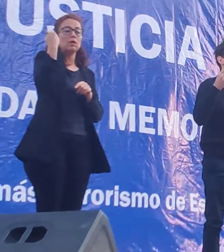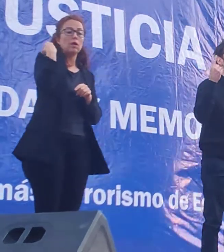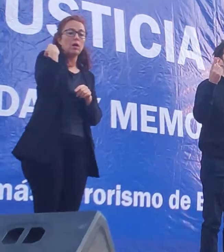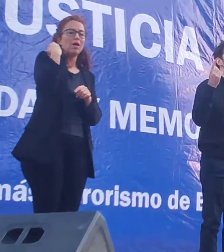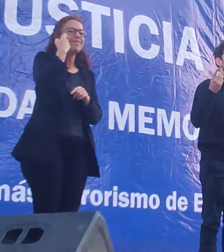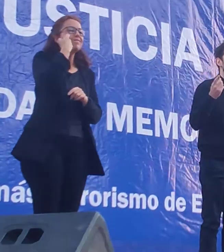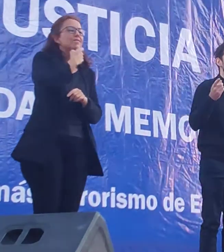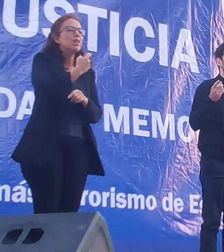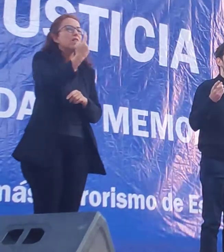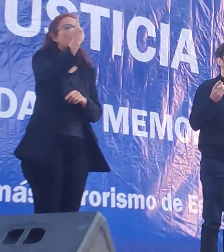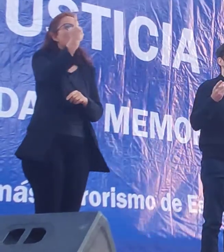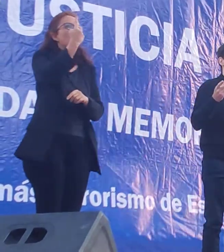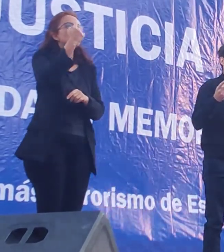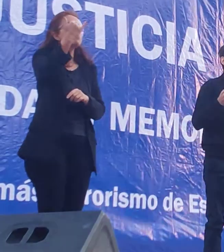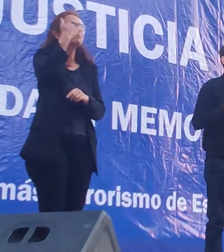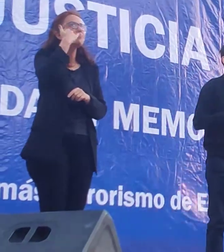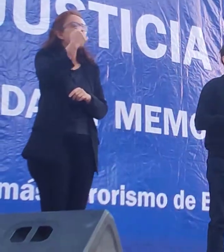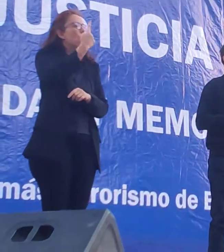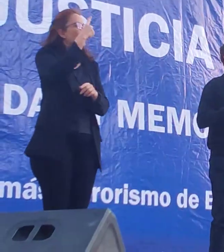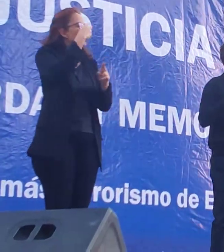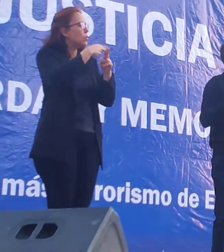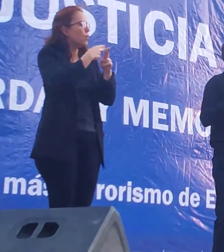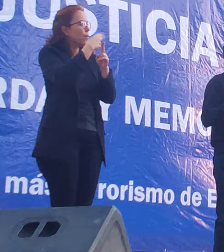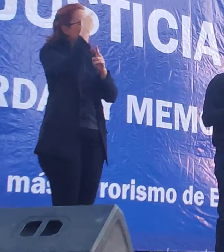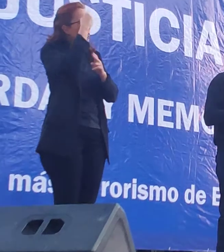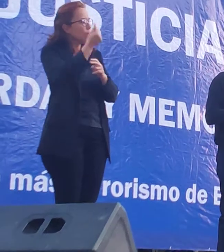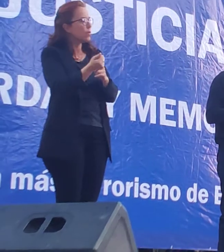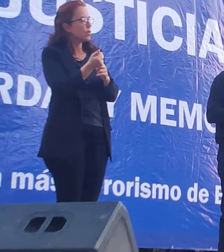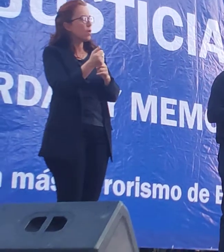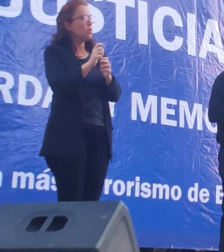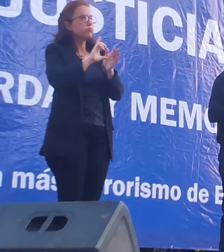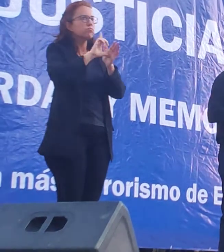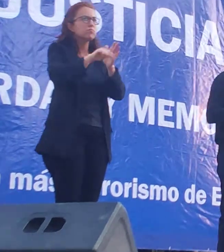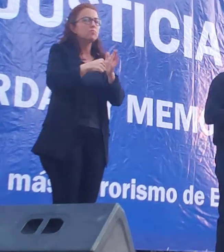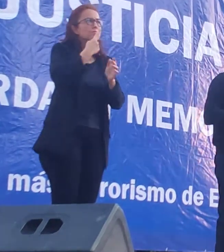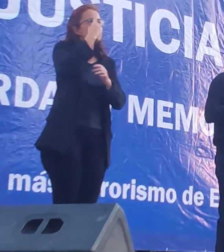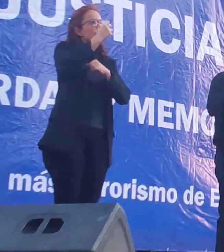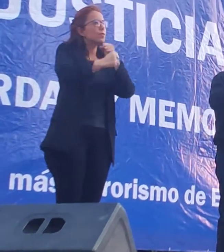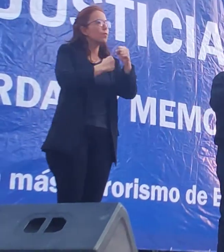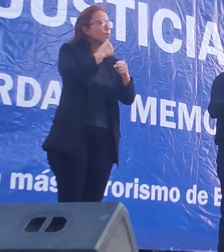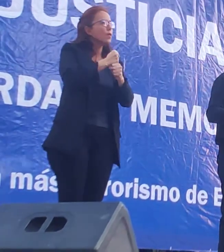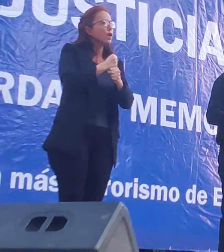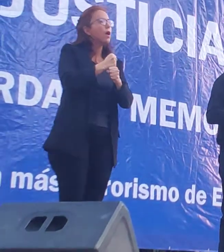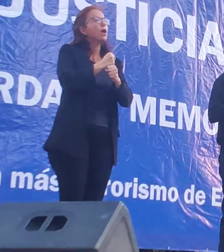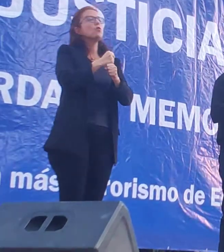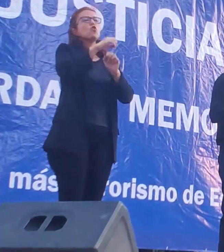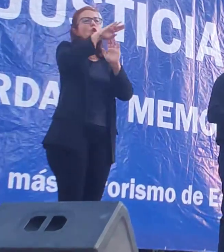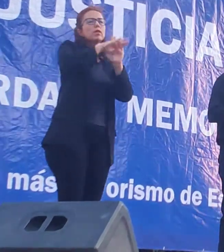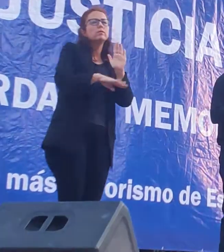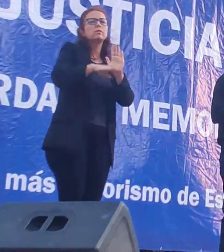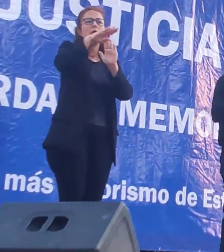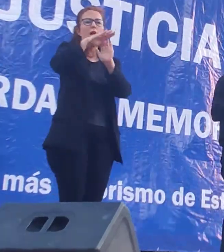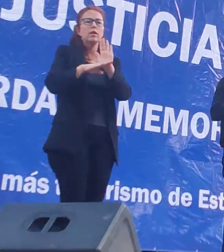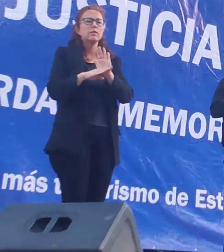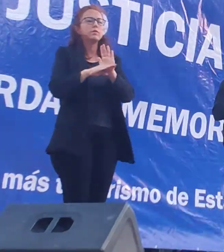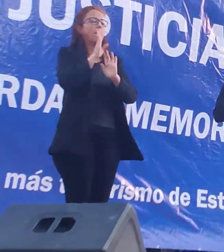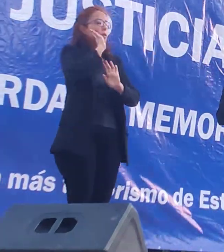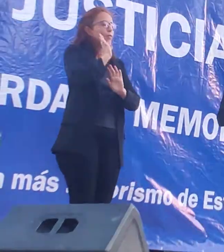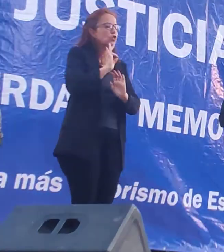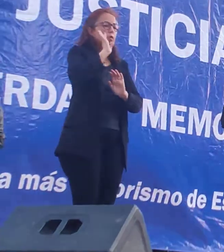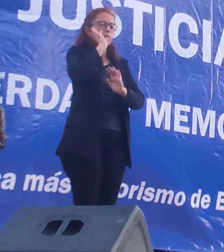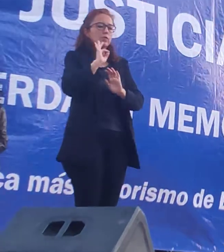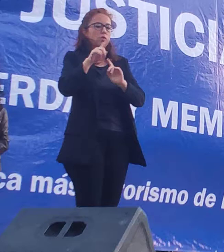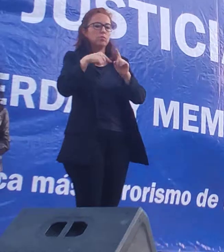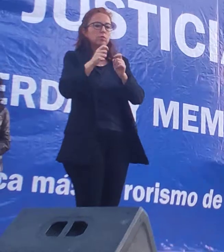decirnos que había faltado un nombre. Después de un año de varias listas finales y de esta lista que